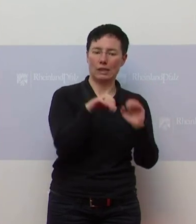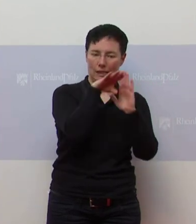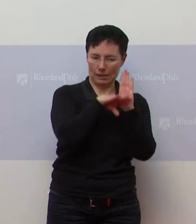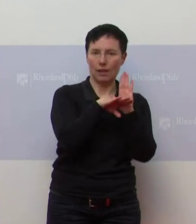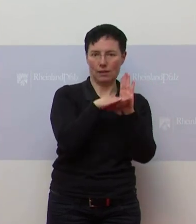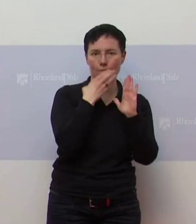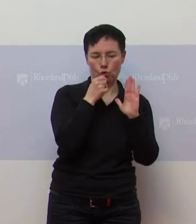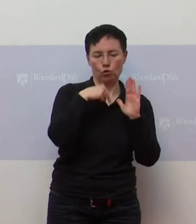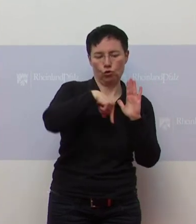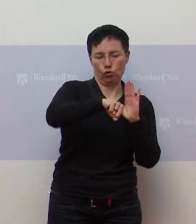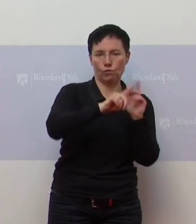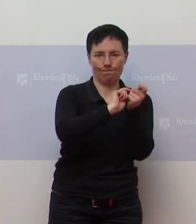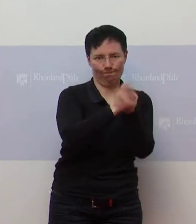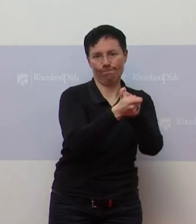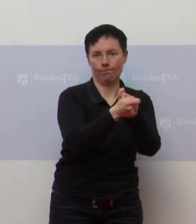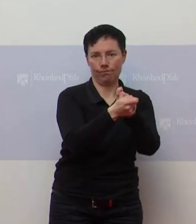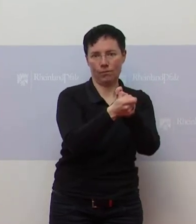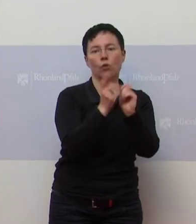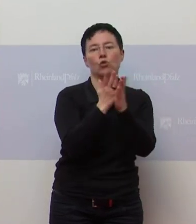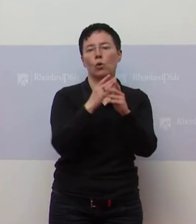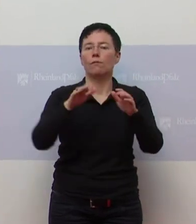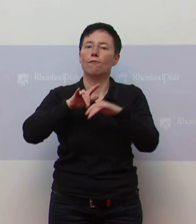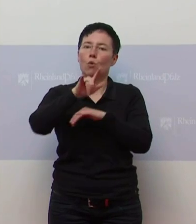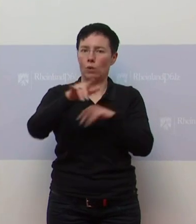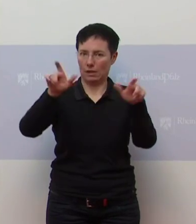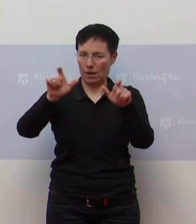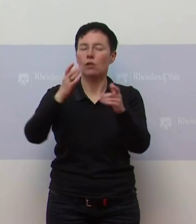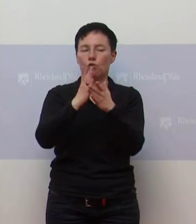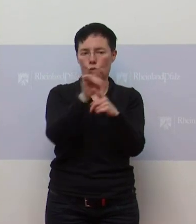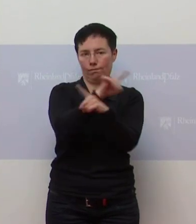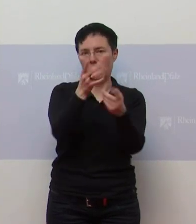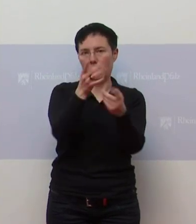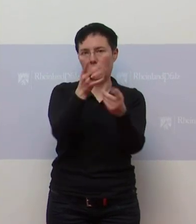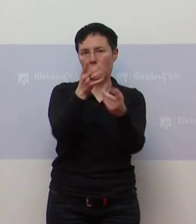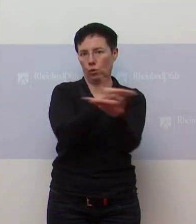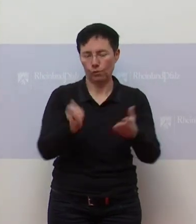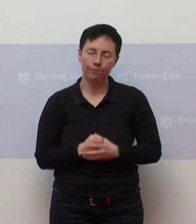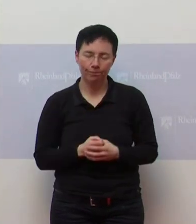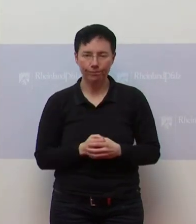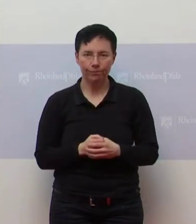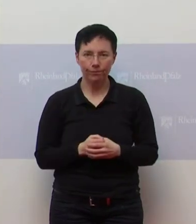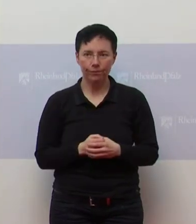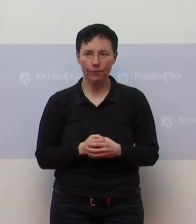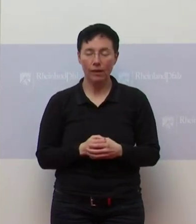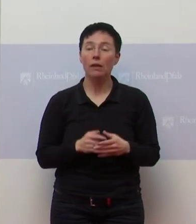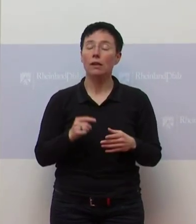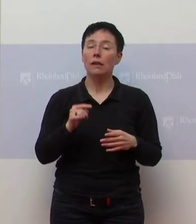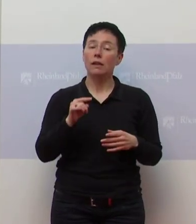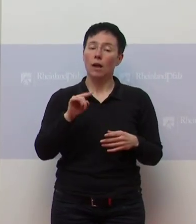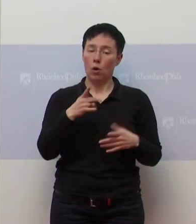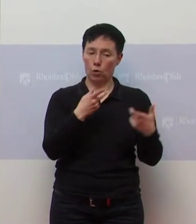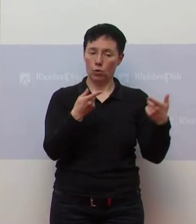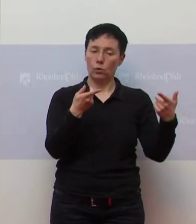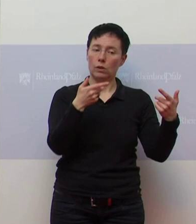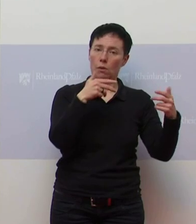bereits wohl auch mit den Airlines im Gespräch. Es gibt auch die Zustimmung des